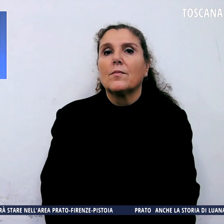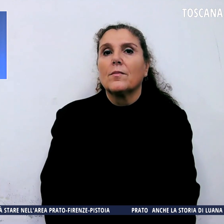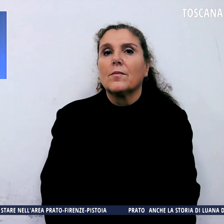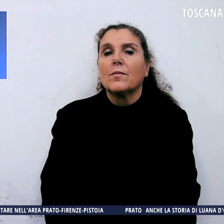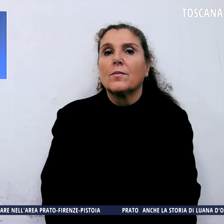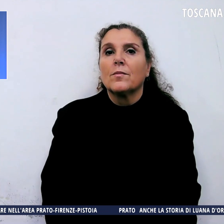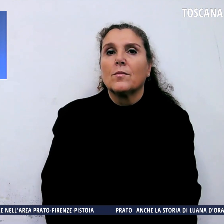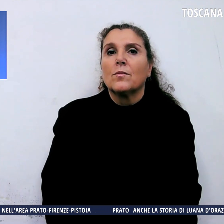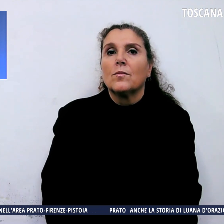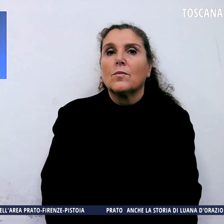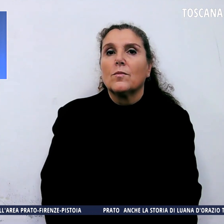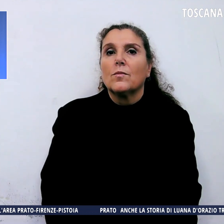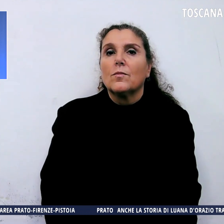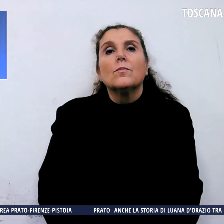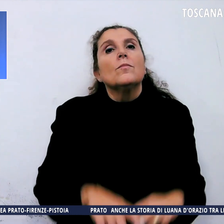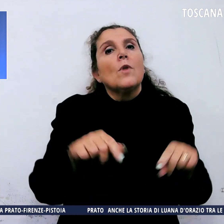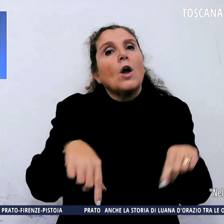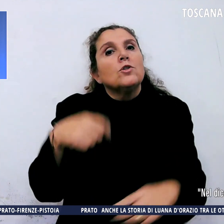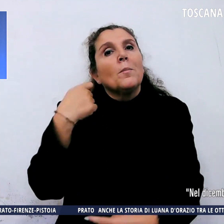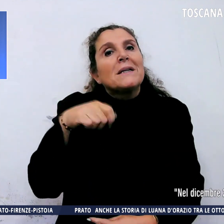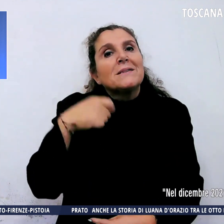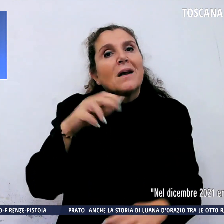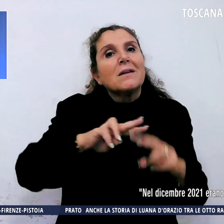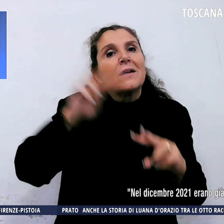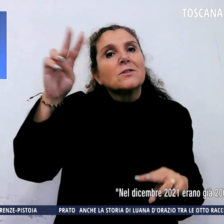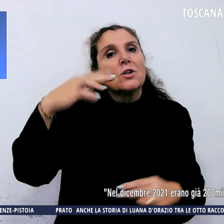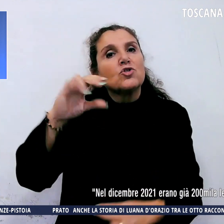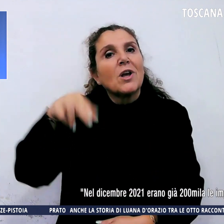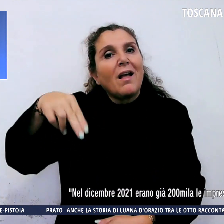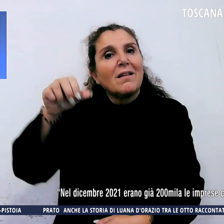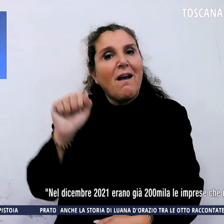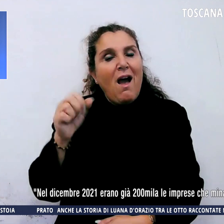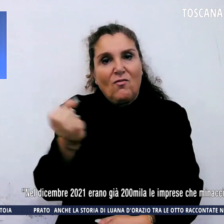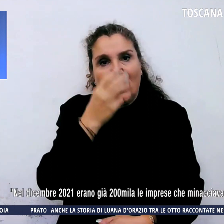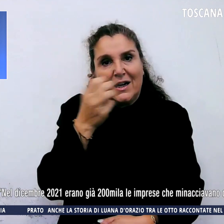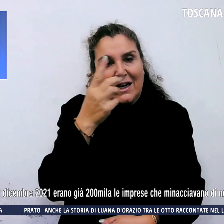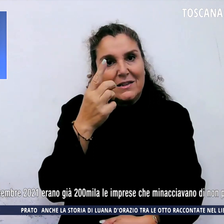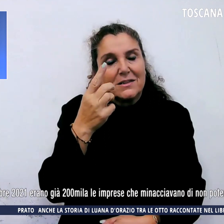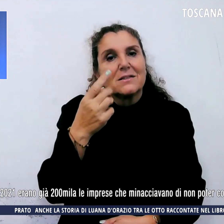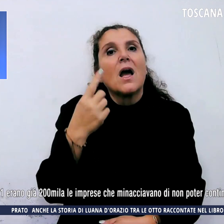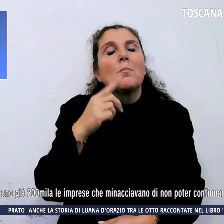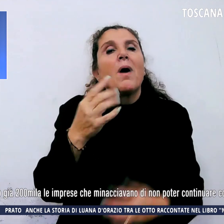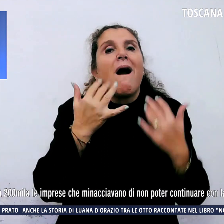Oggi il Presidente nazionale di CNA a Firenze nel corso dell'Assemblea ha detto nel dicembre